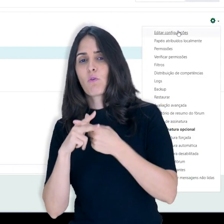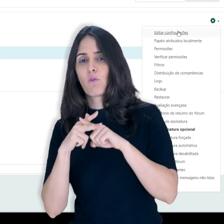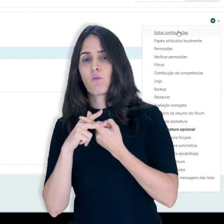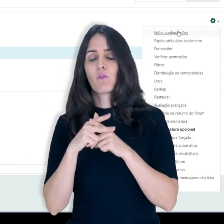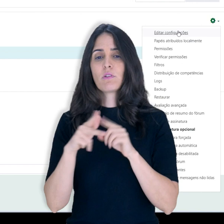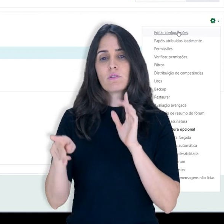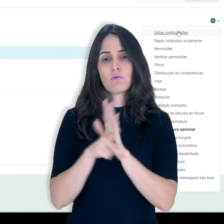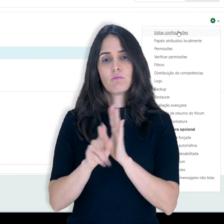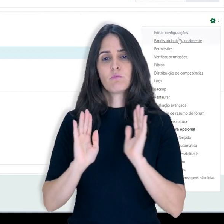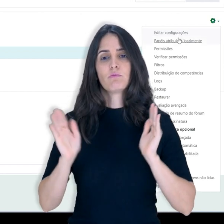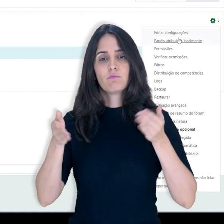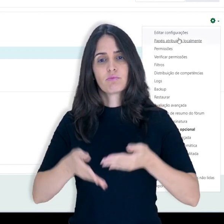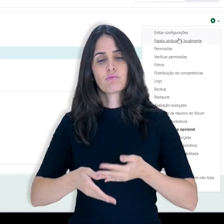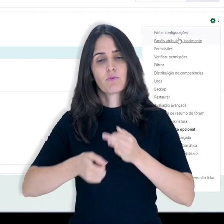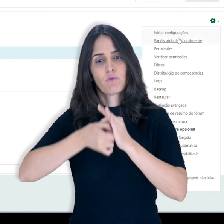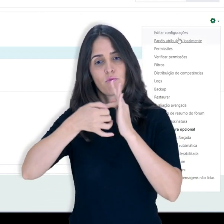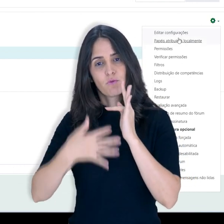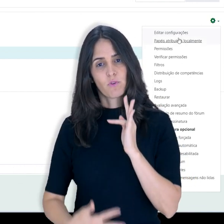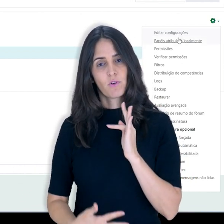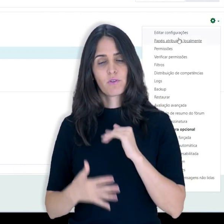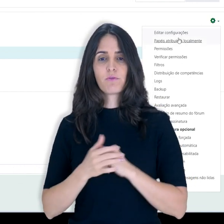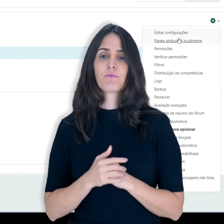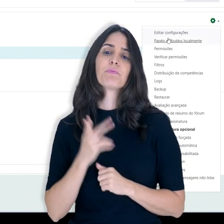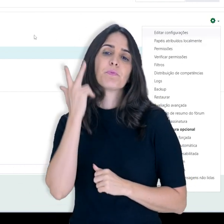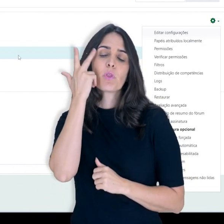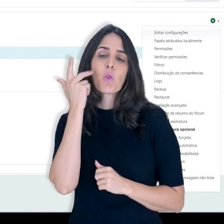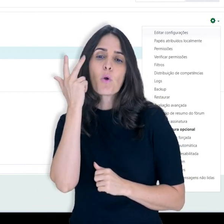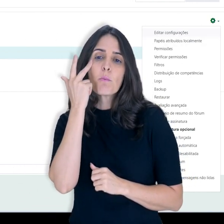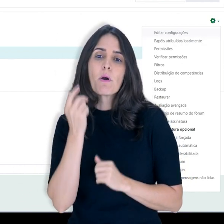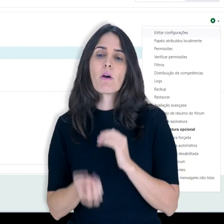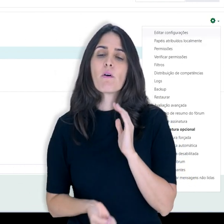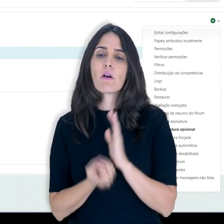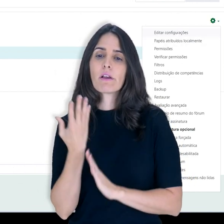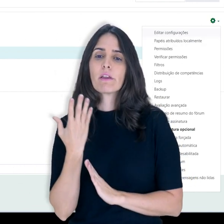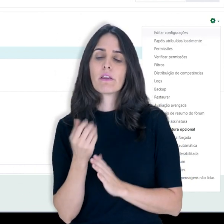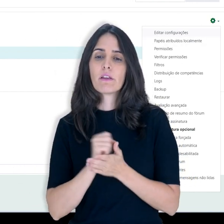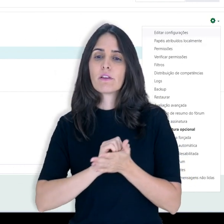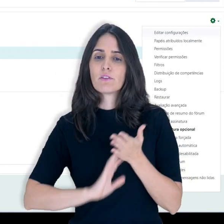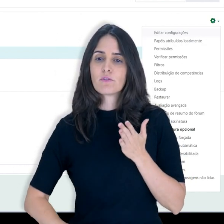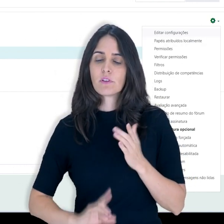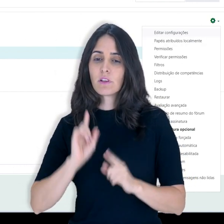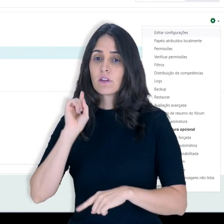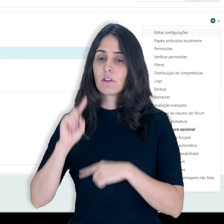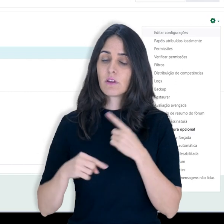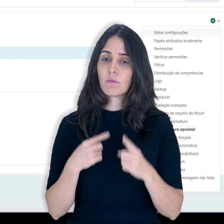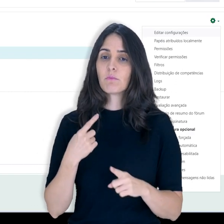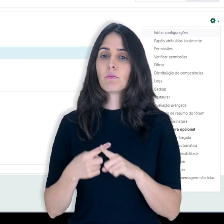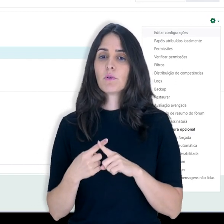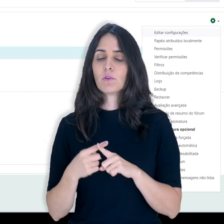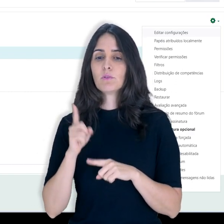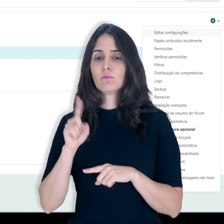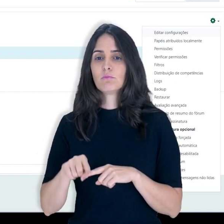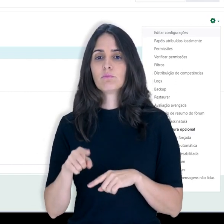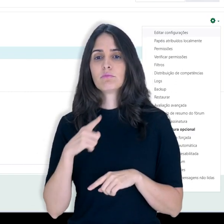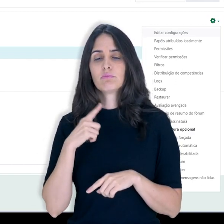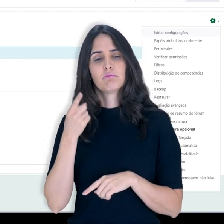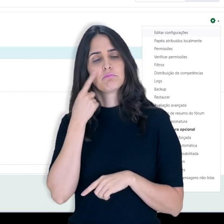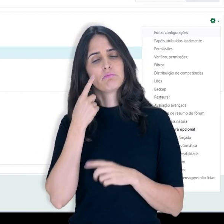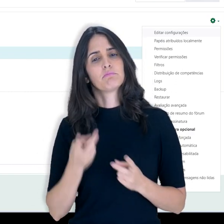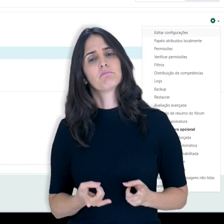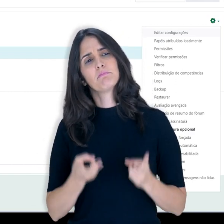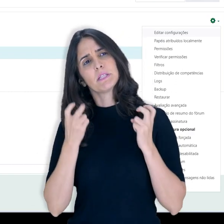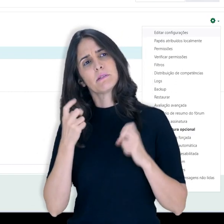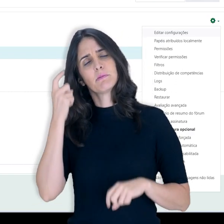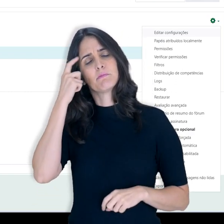para a edição das configurações deste fórum. Então, é muito comum nós criarmos uma atividade rapidamente e depois